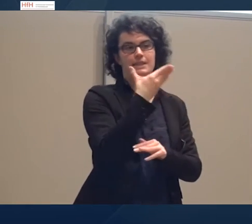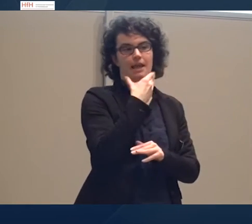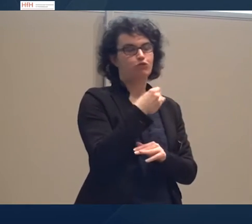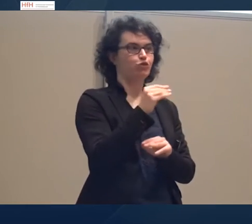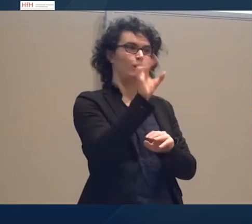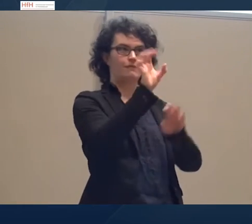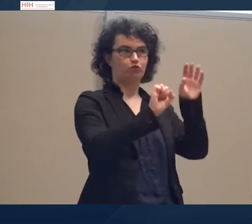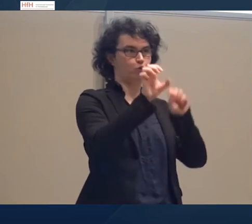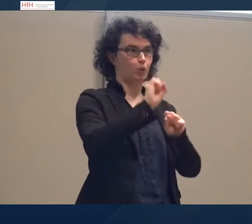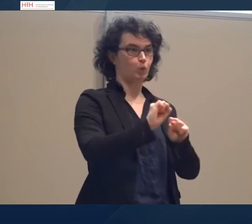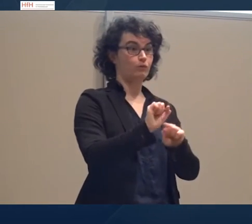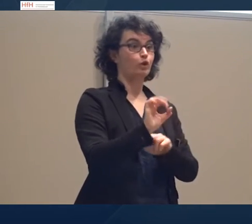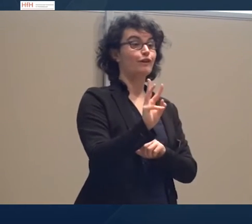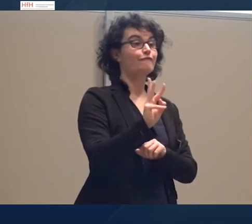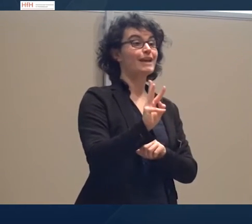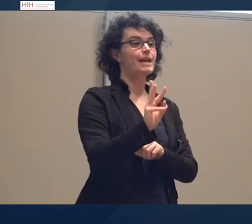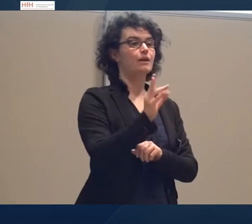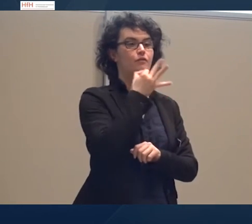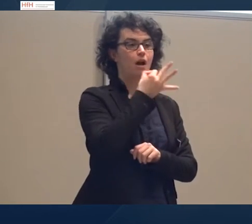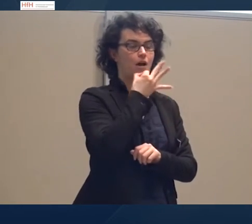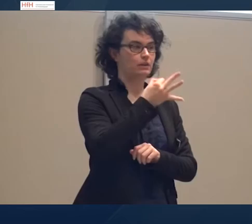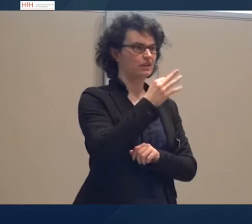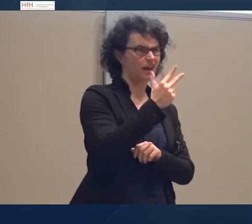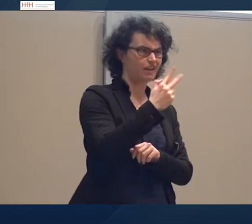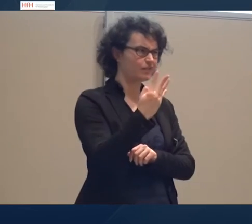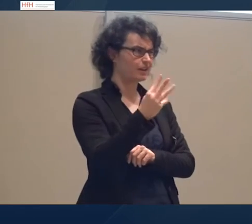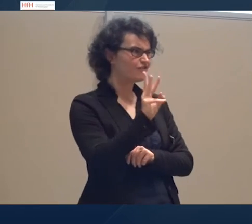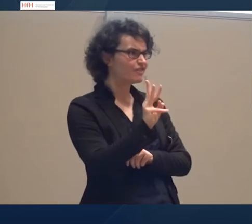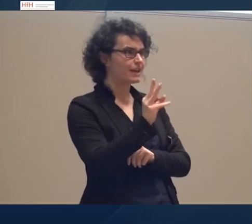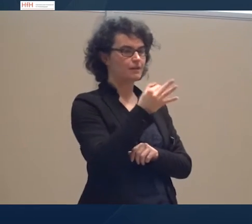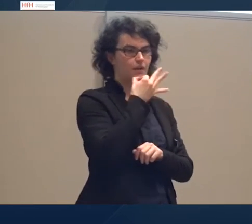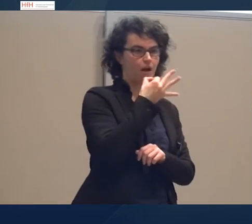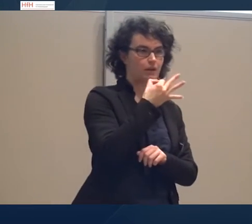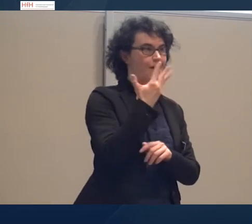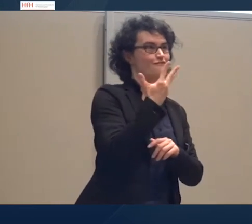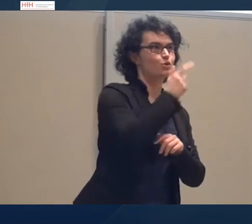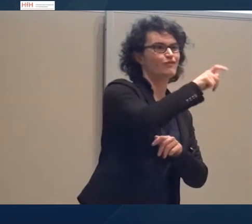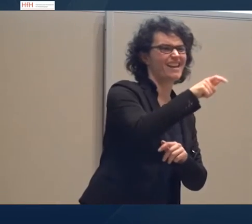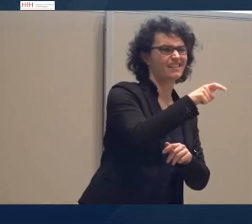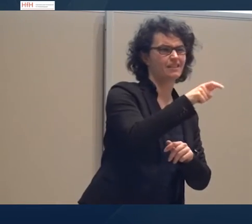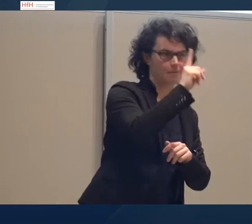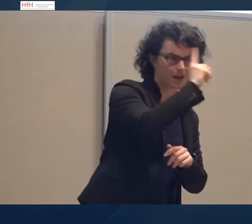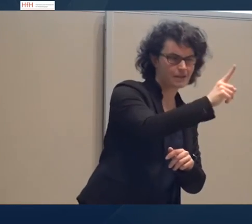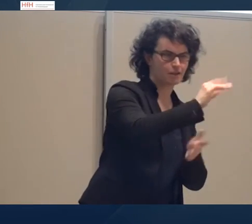Es ist auffällig, drei, vier W-Fragen, für wen ist die Schule, wie läuft das ab, wo